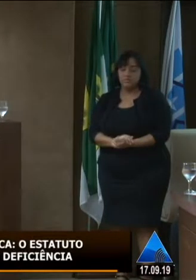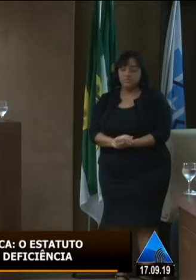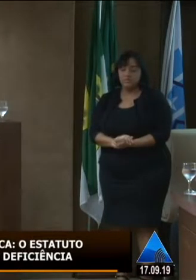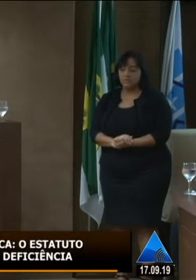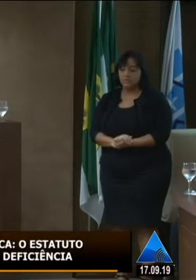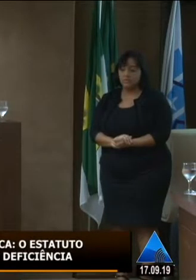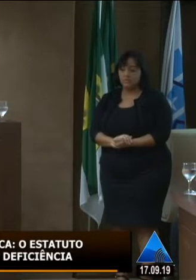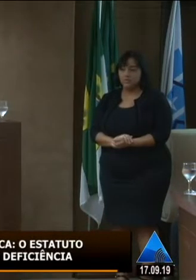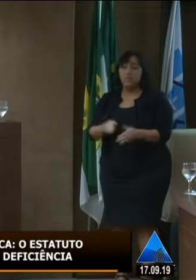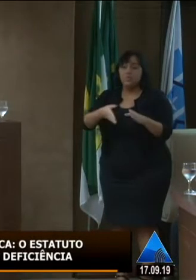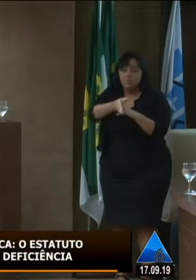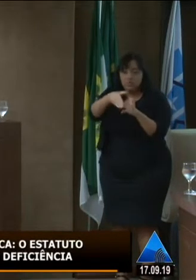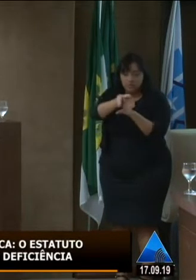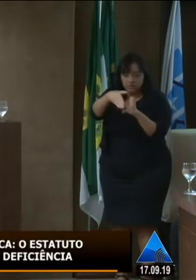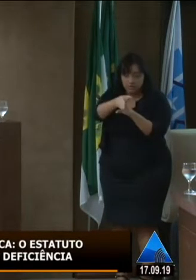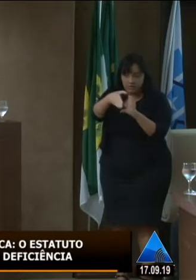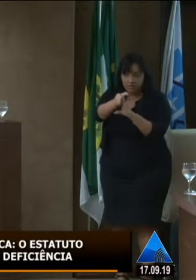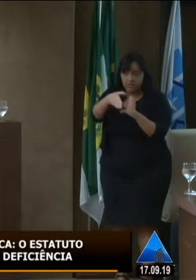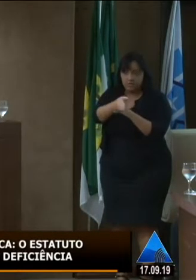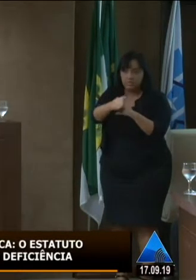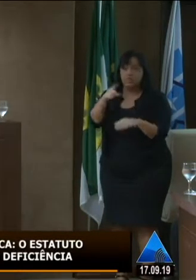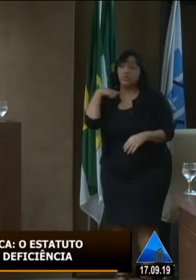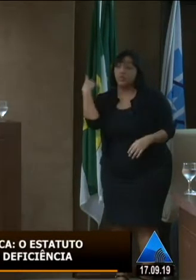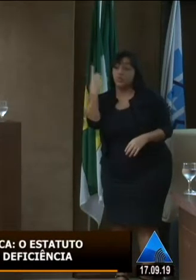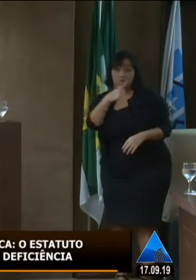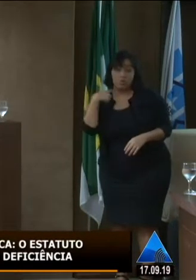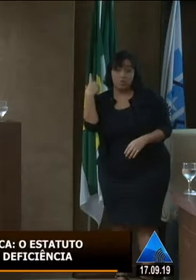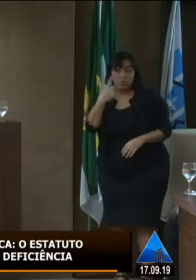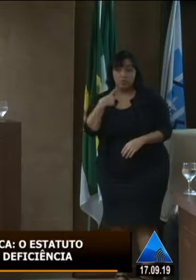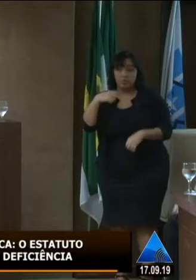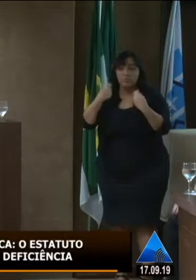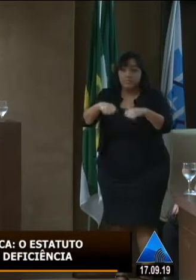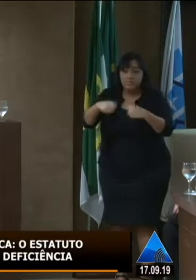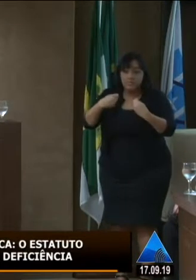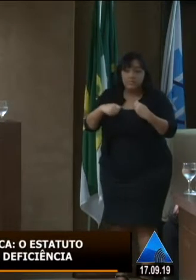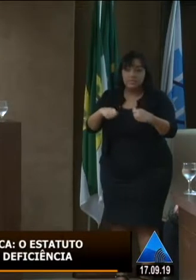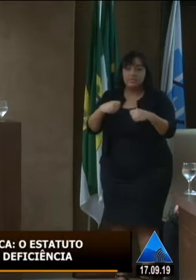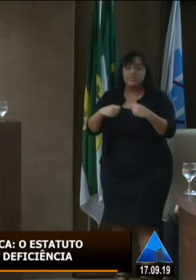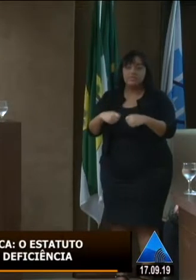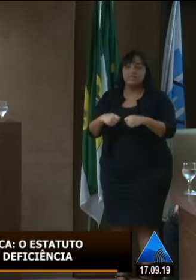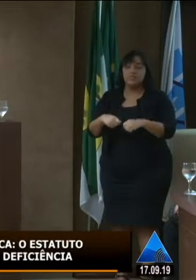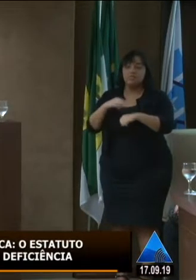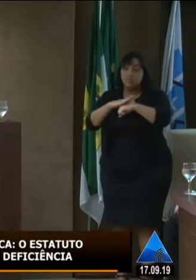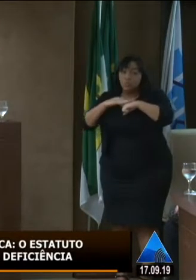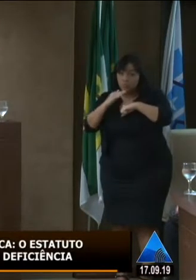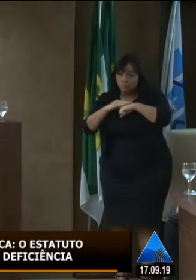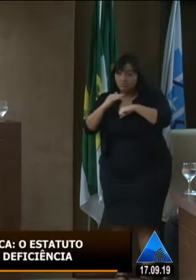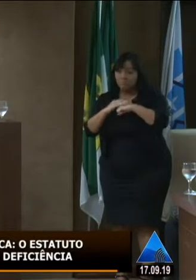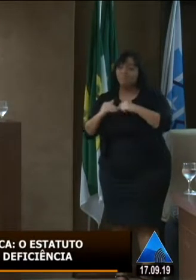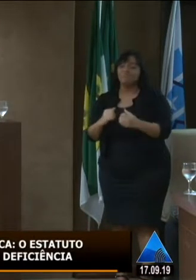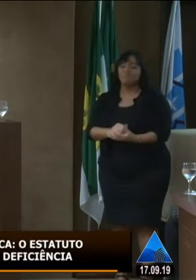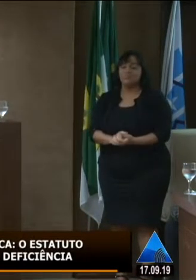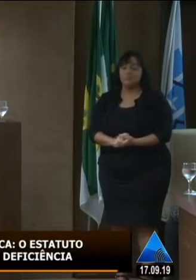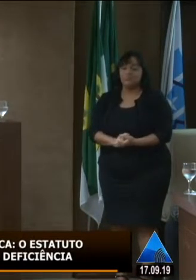na orientação da secretária, que nós devemos cuidar dessa pauta, ver e nos colocar na